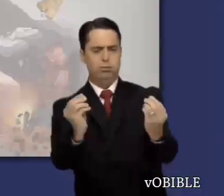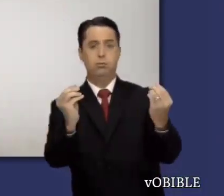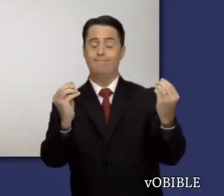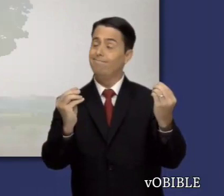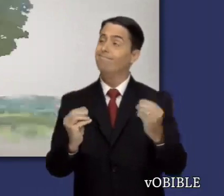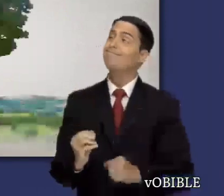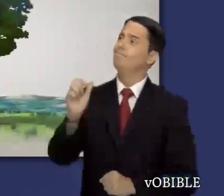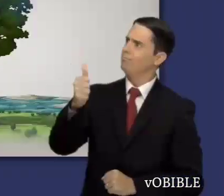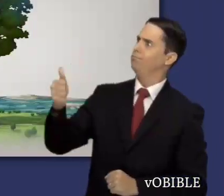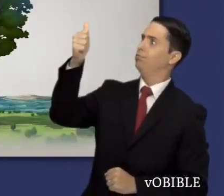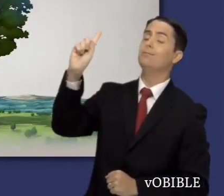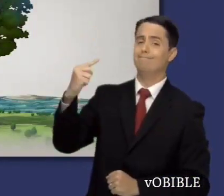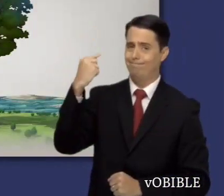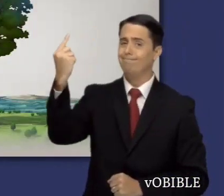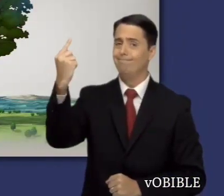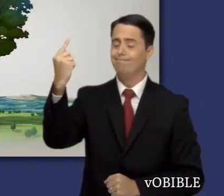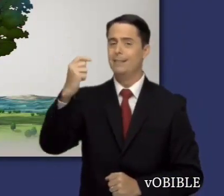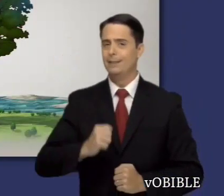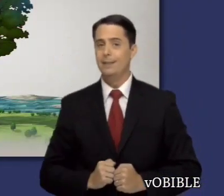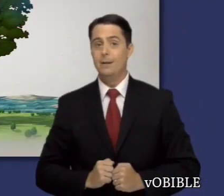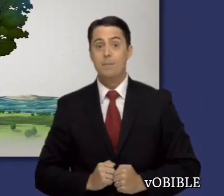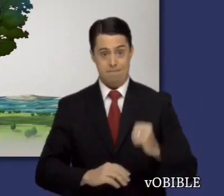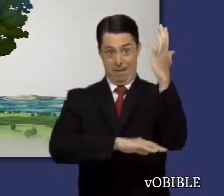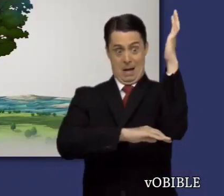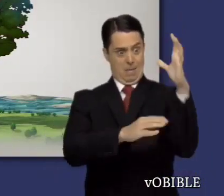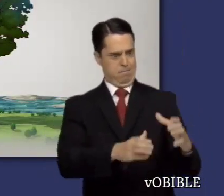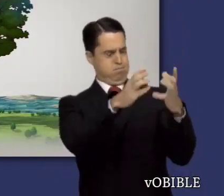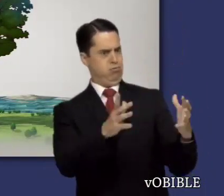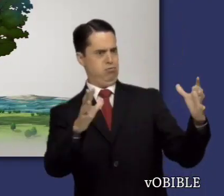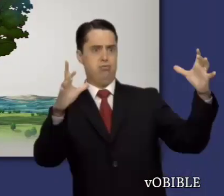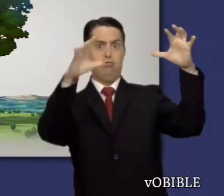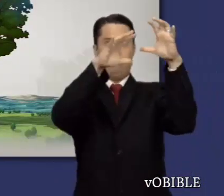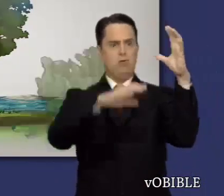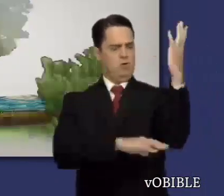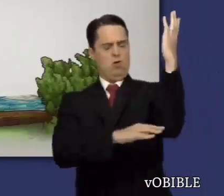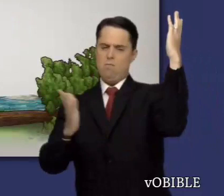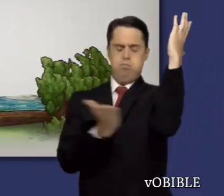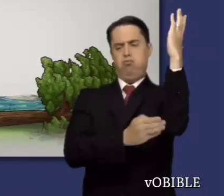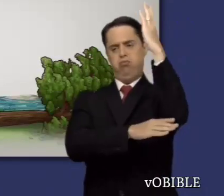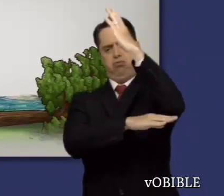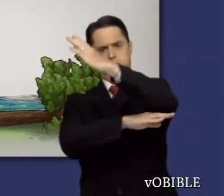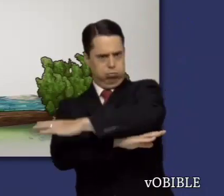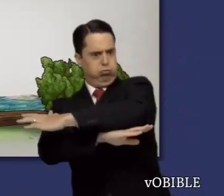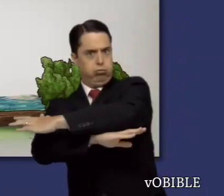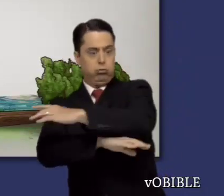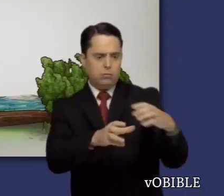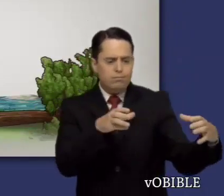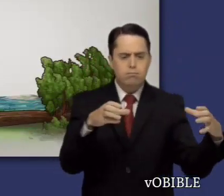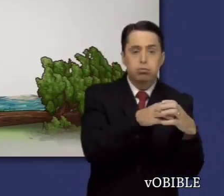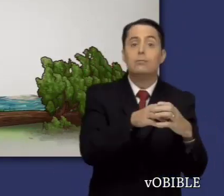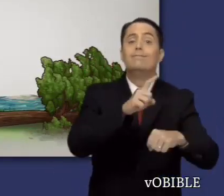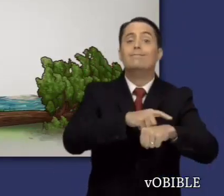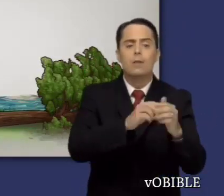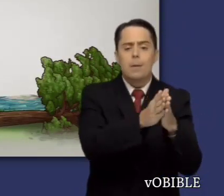En el segundo sueño, Nabucodonosor ve un árbol que llega hasta el cielo. El árbol es cortado y al tocón se le ponen